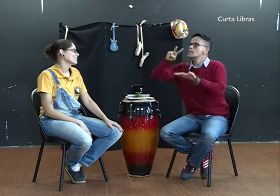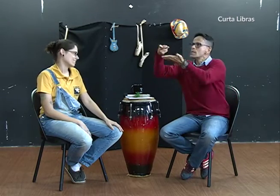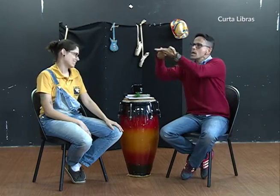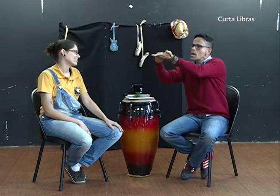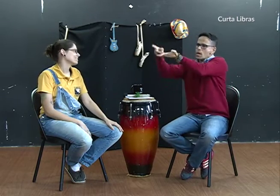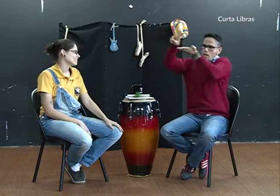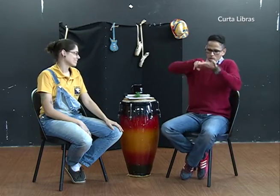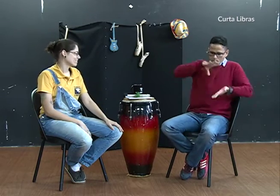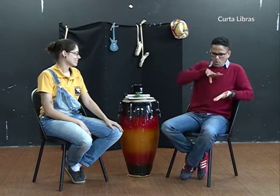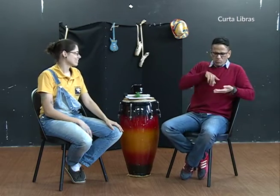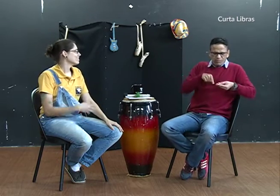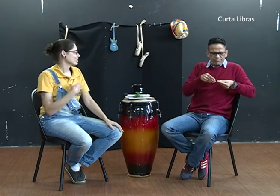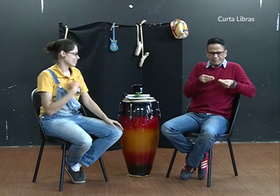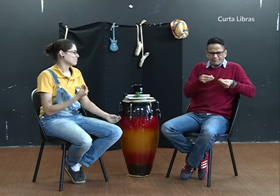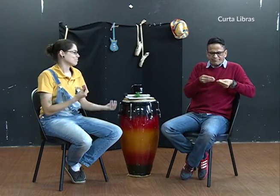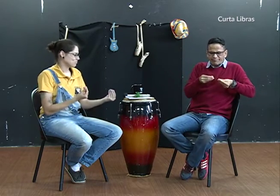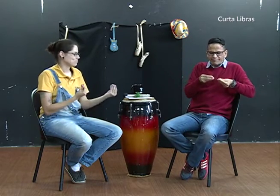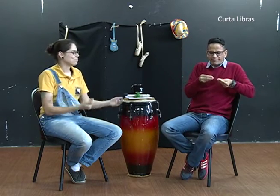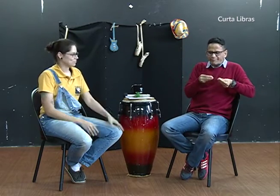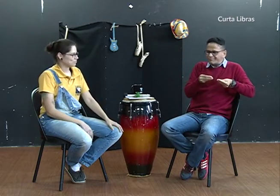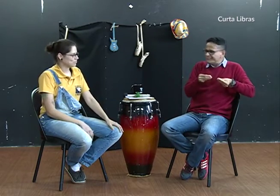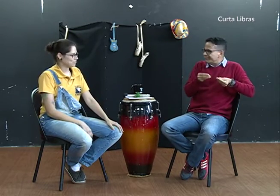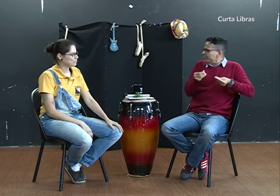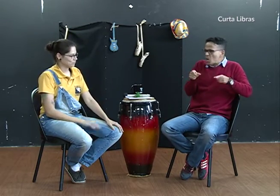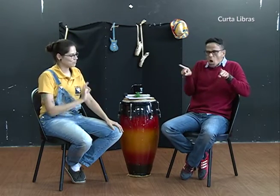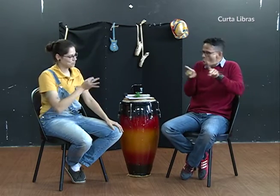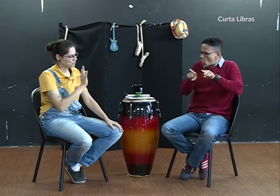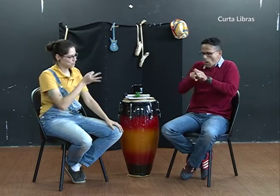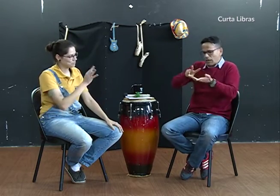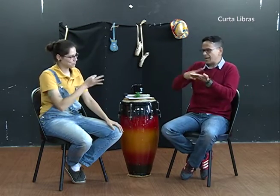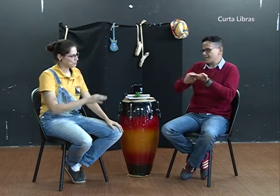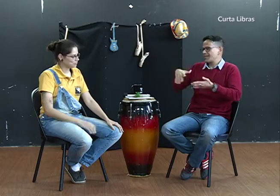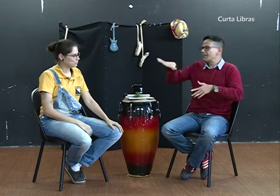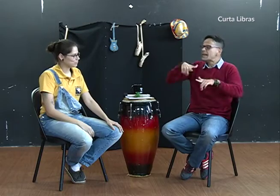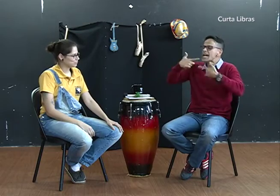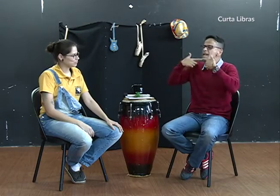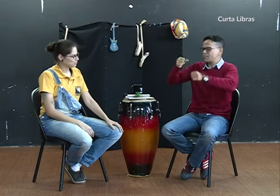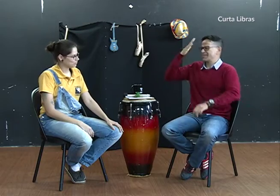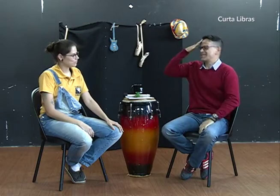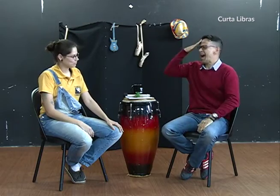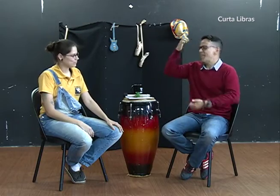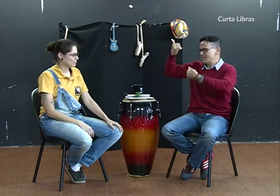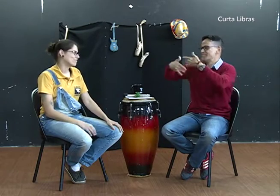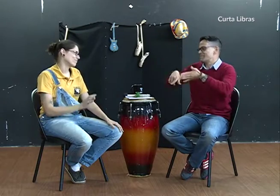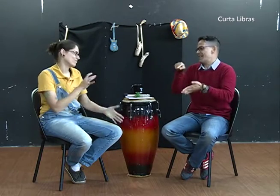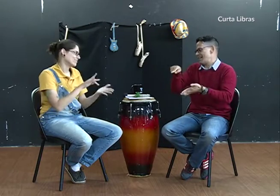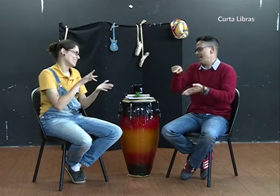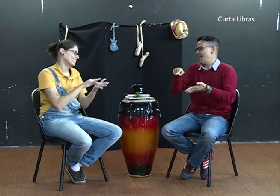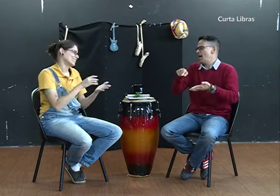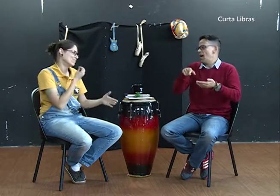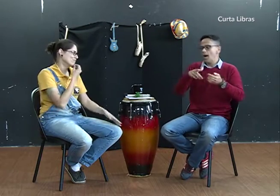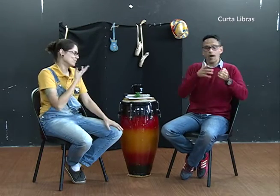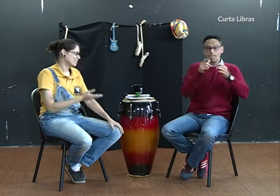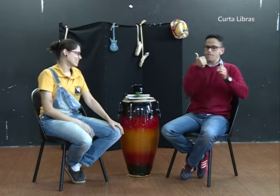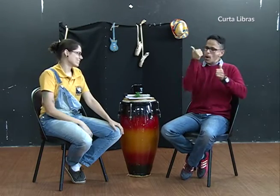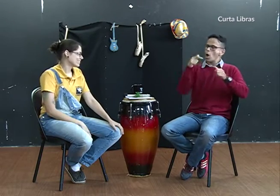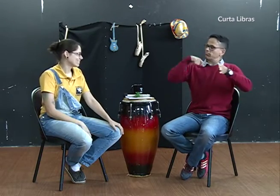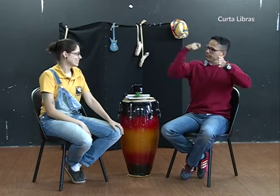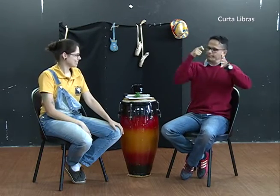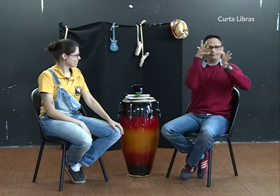isso se perde. Isso, em qualquer língua, por exemplo, do inglês para o português, a tradução perde a originalidade, perde